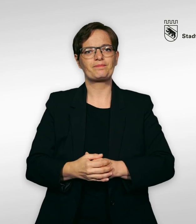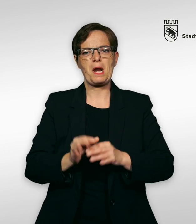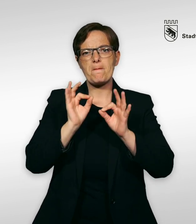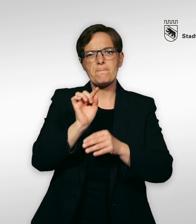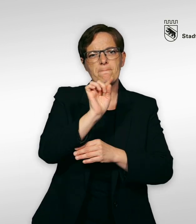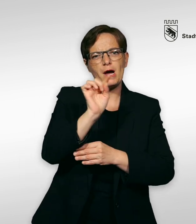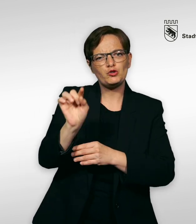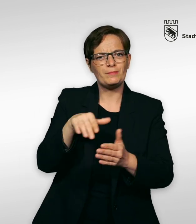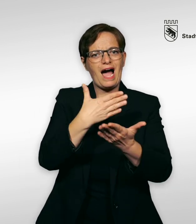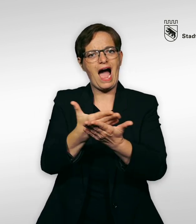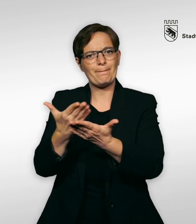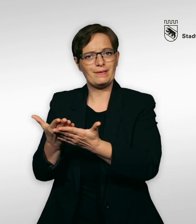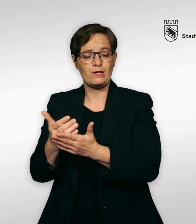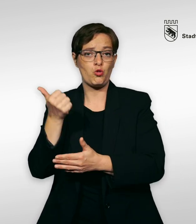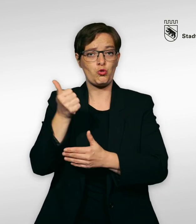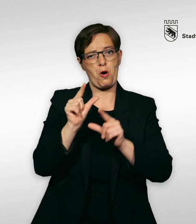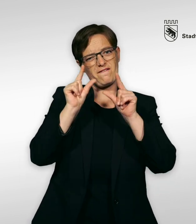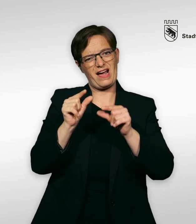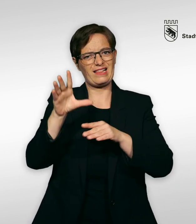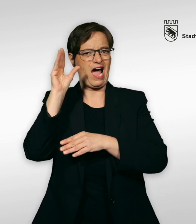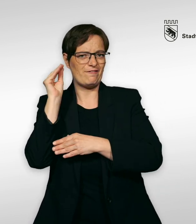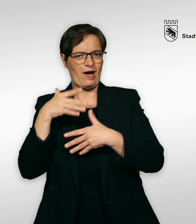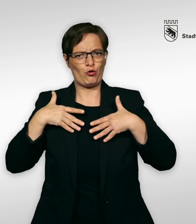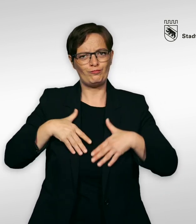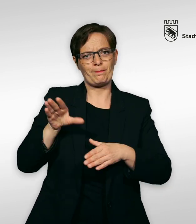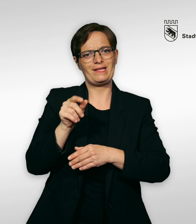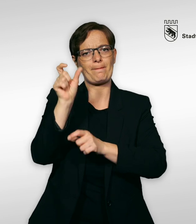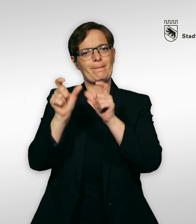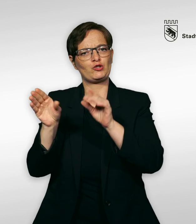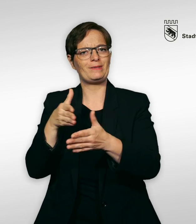Gewisse AnbieterInnen haben noch wenig Erfahrungen mit TeilnehmerInnen mit Behinderungen.